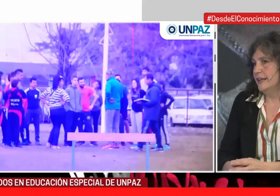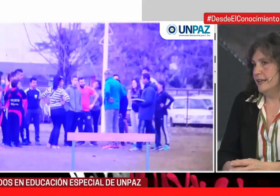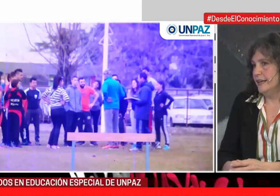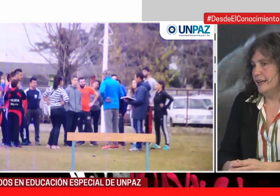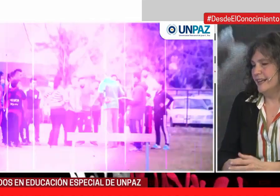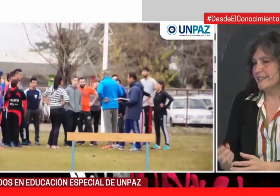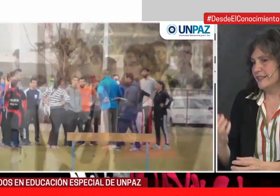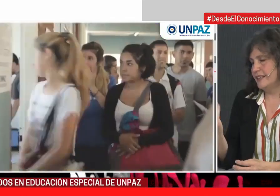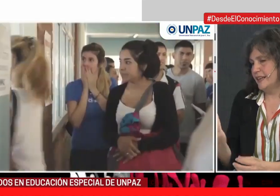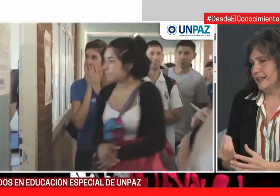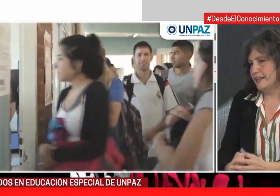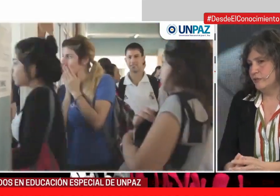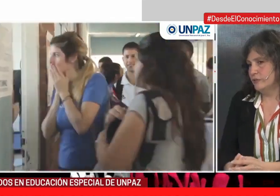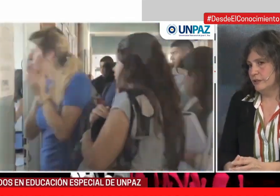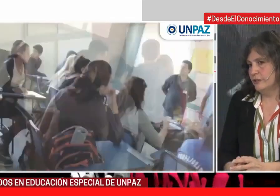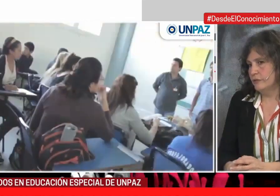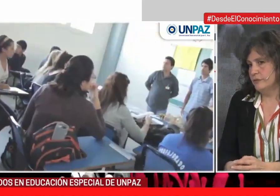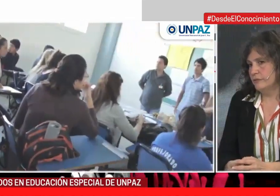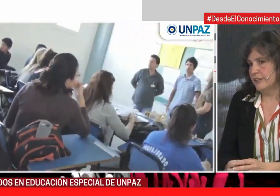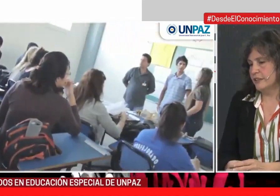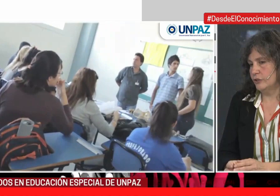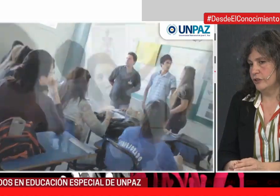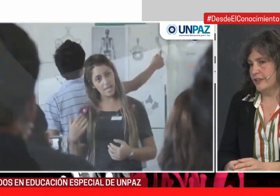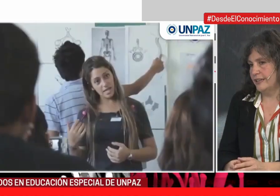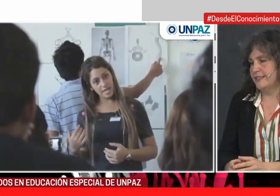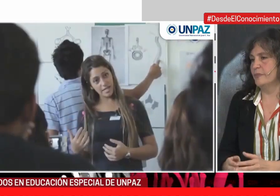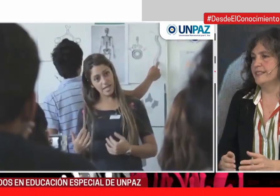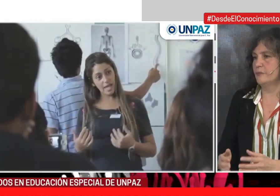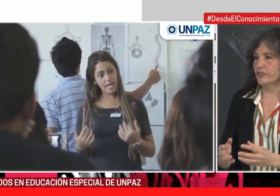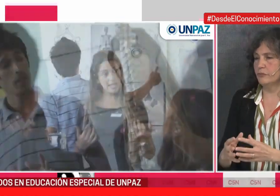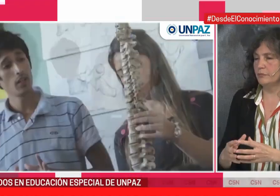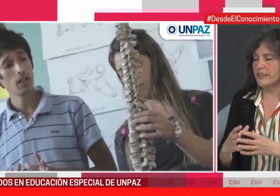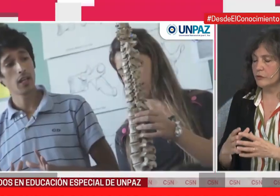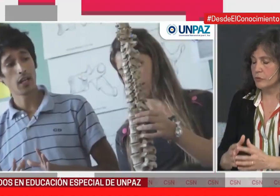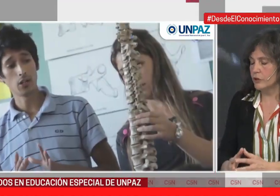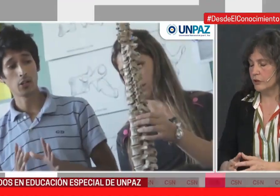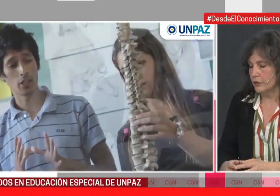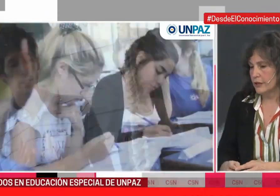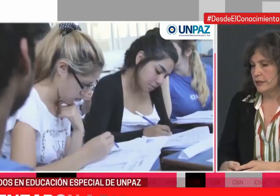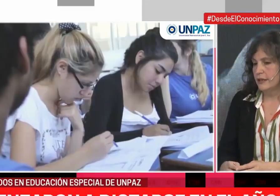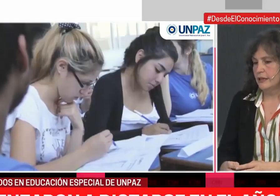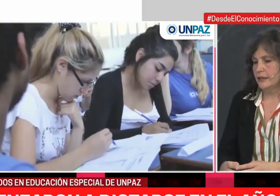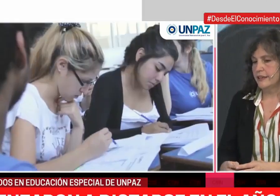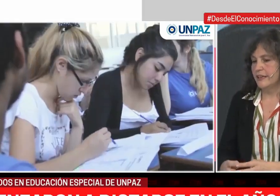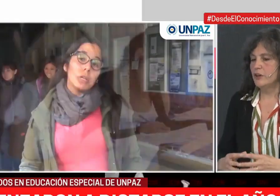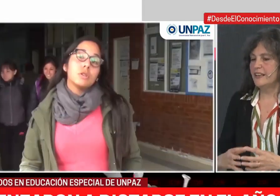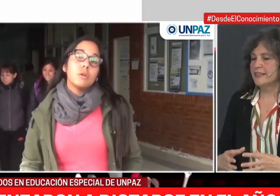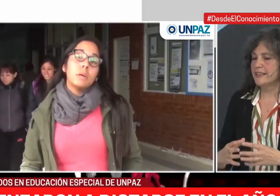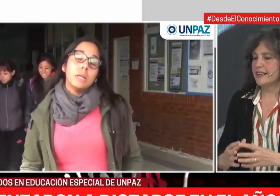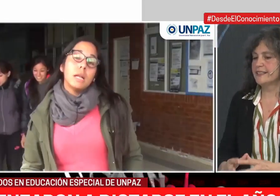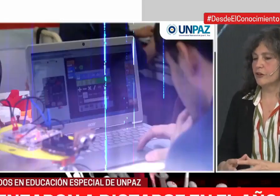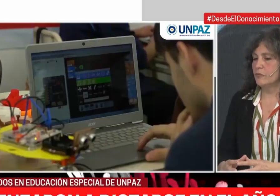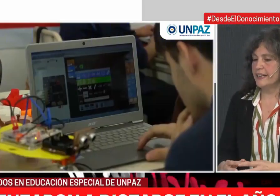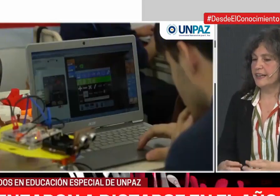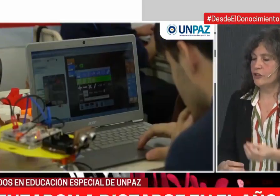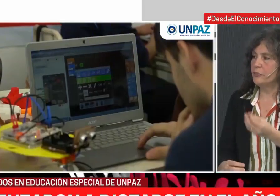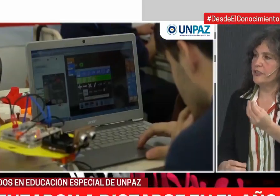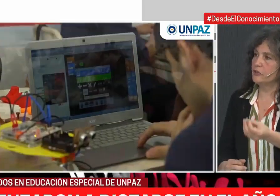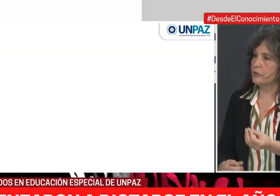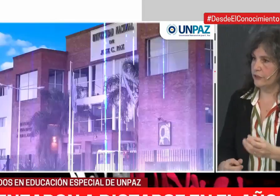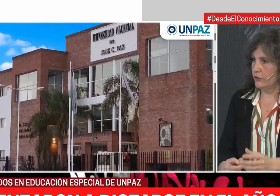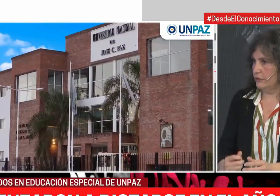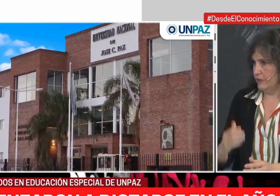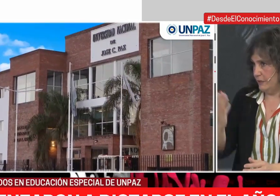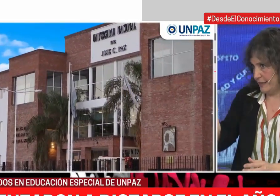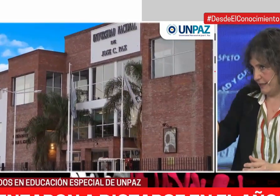enseñar en un territorio que siempre decimos, en un vínculo, que vuelve la enseñanza compleja, no